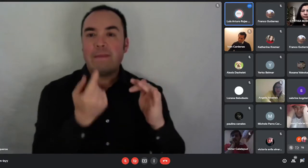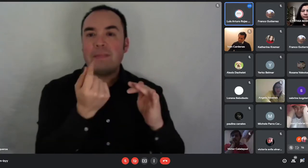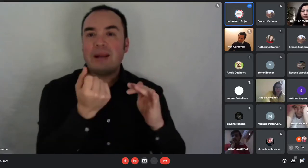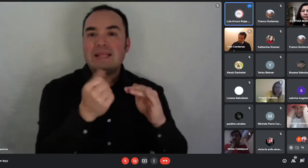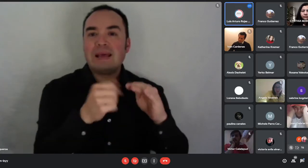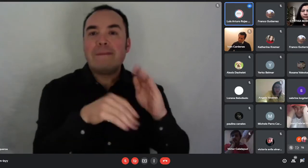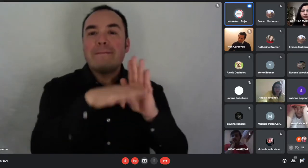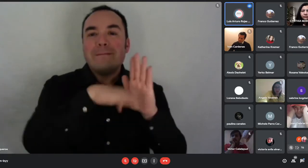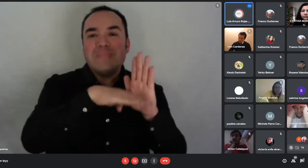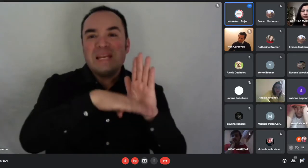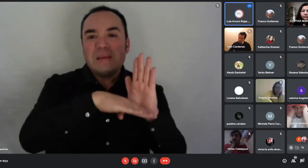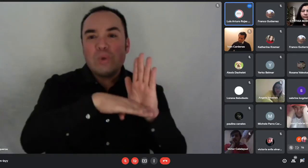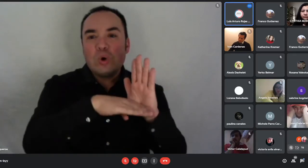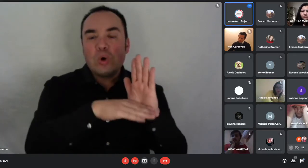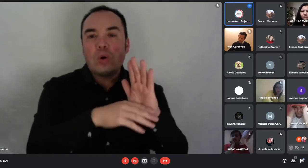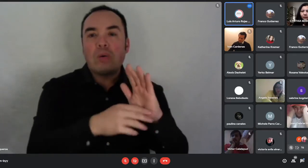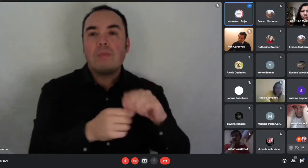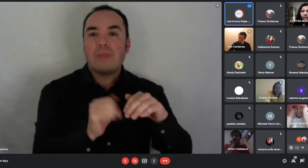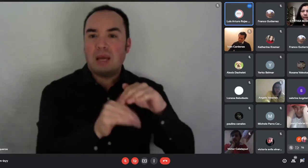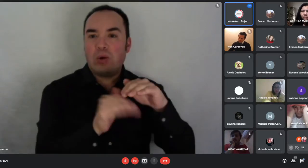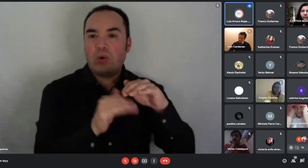Eso es para que puedan tomar apuntes.